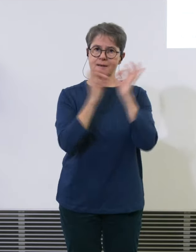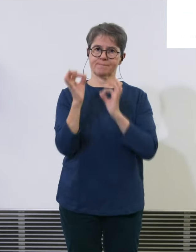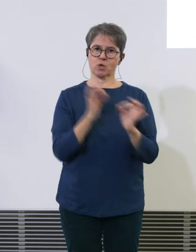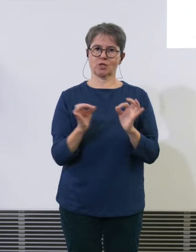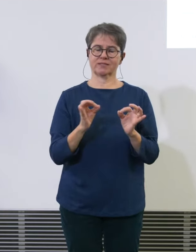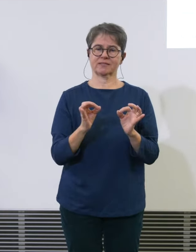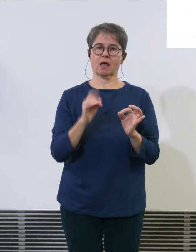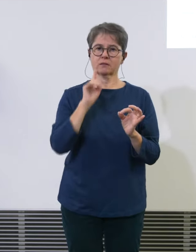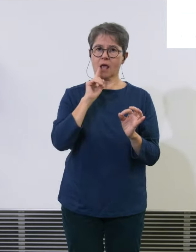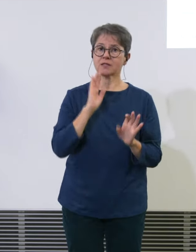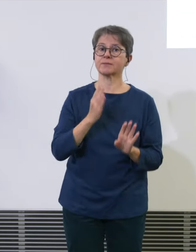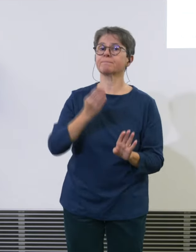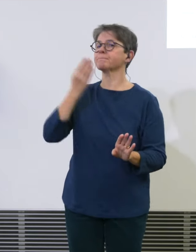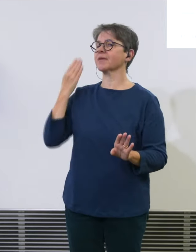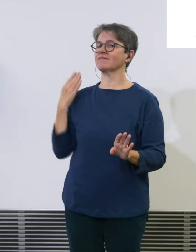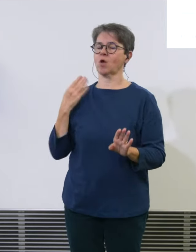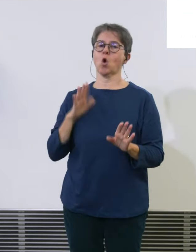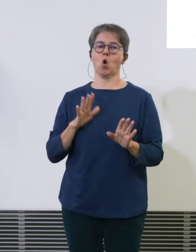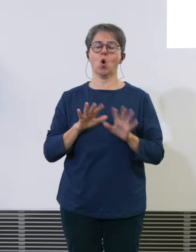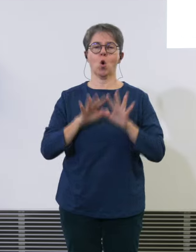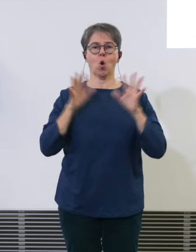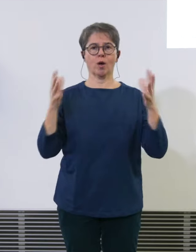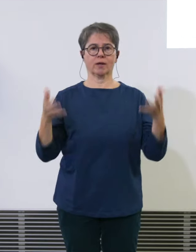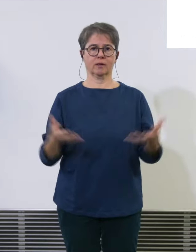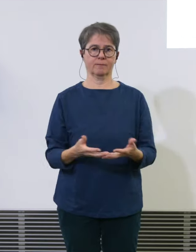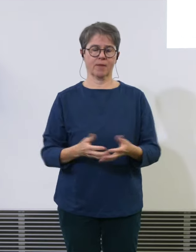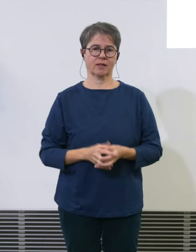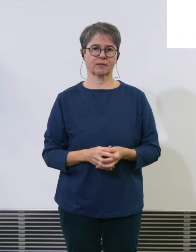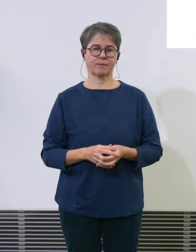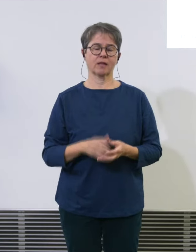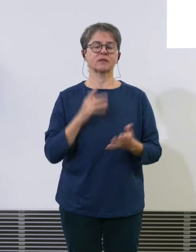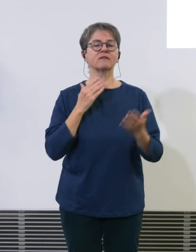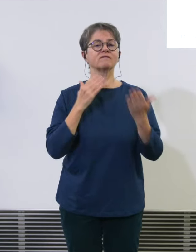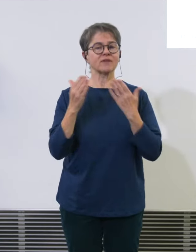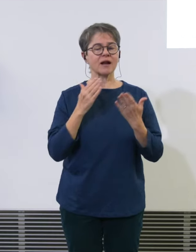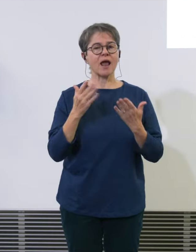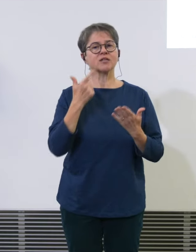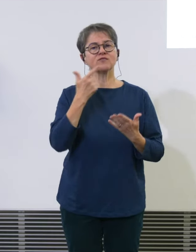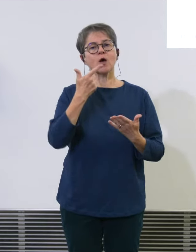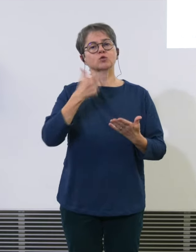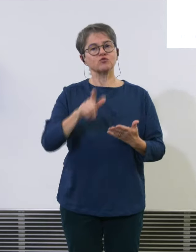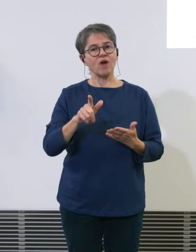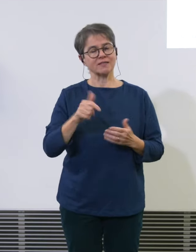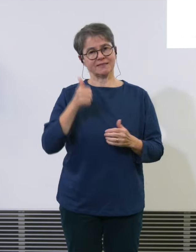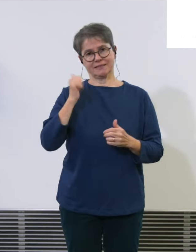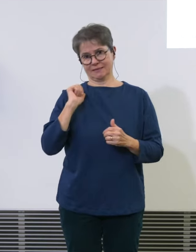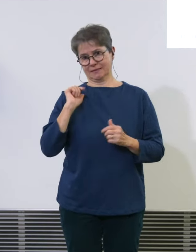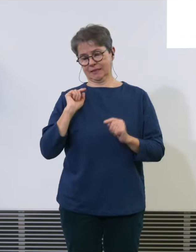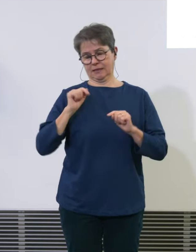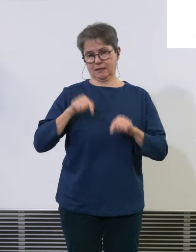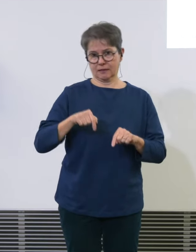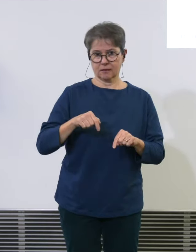vor der Krise hatten das ist gegenüber dem 2022 noch mal etwa 20-25 Prozent